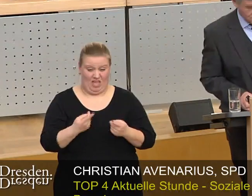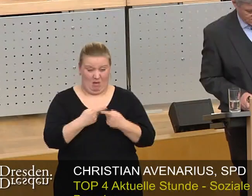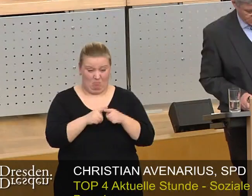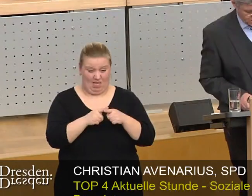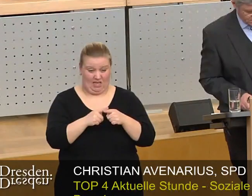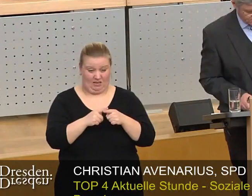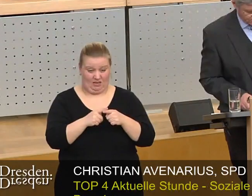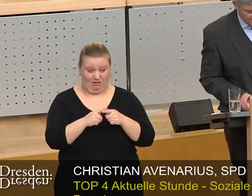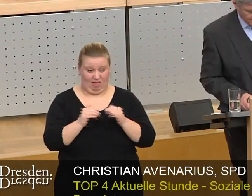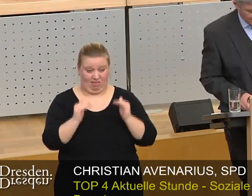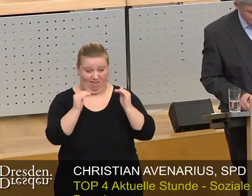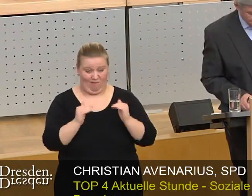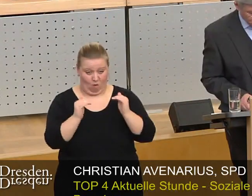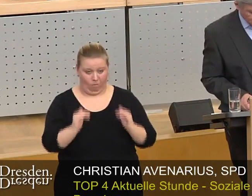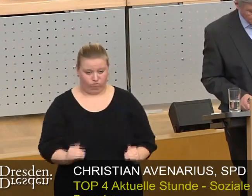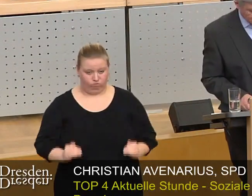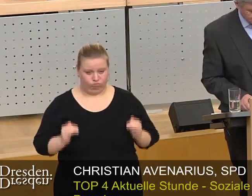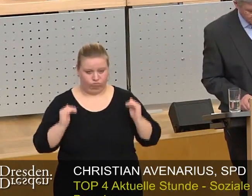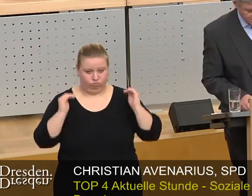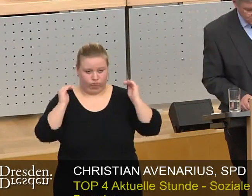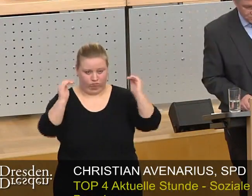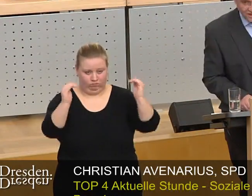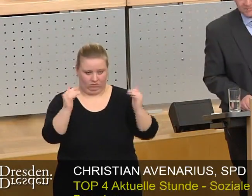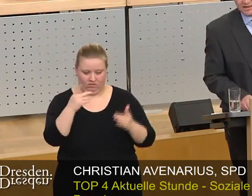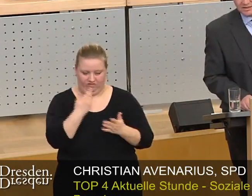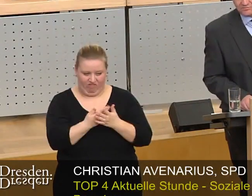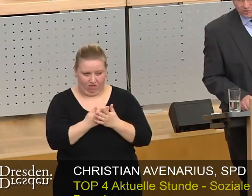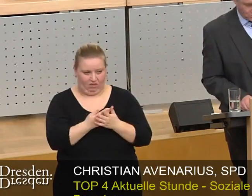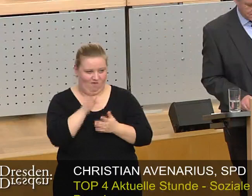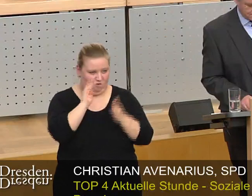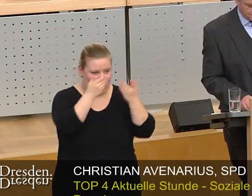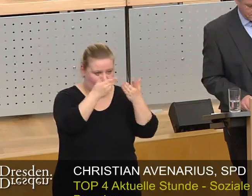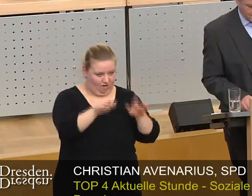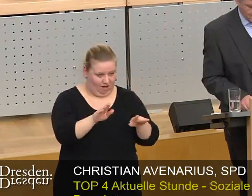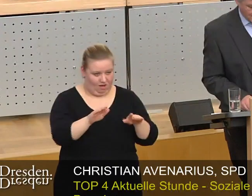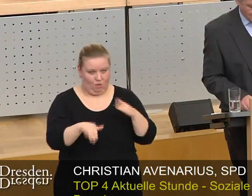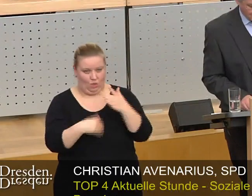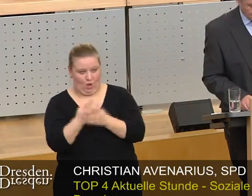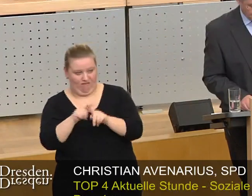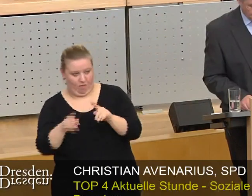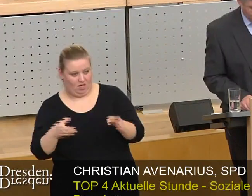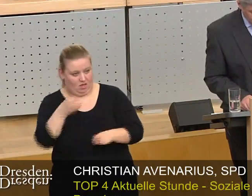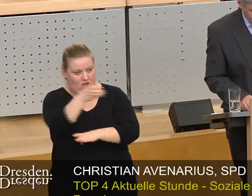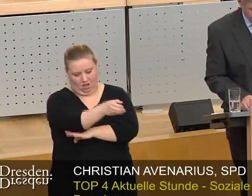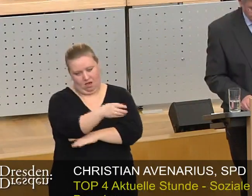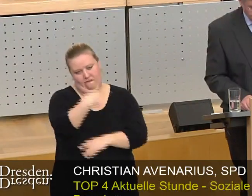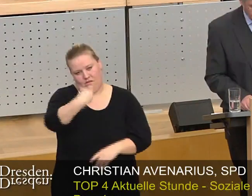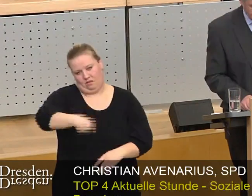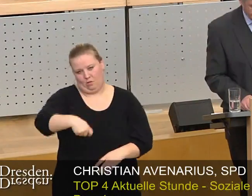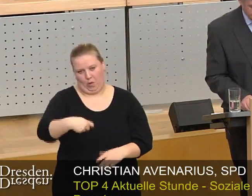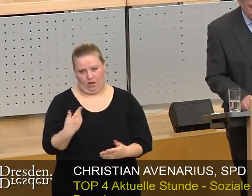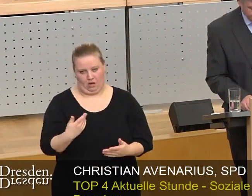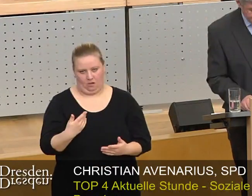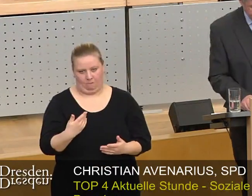Mietenniveaus geführt, insbesondere bei der Wiedervermietung frei werdender Wohnungen. Damit steigt